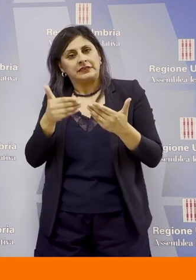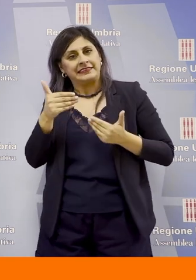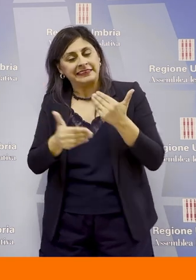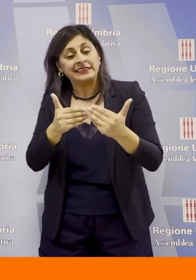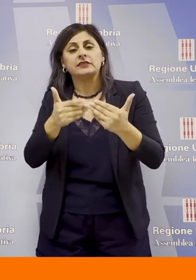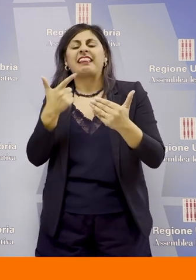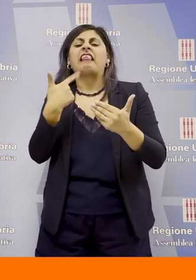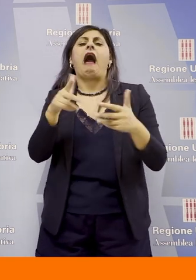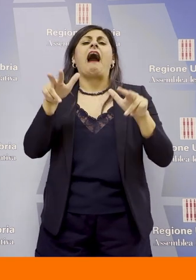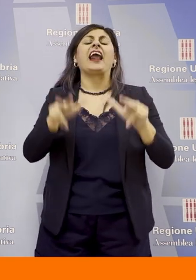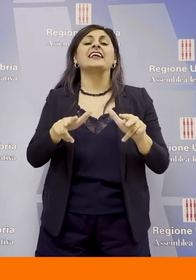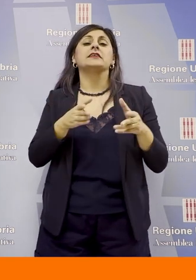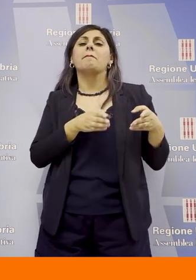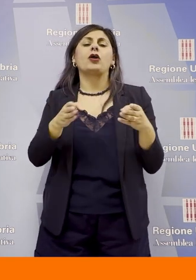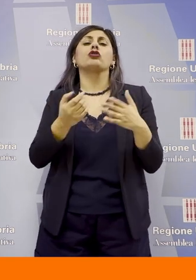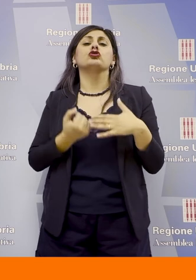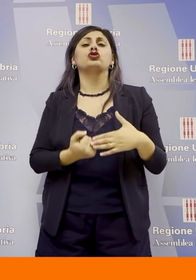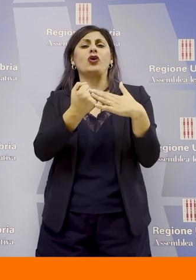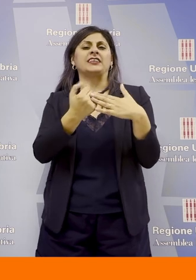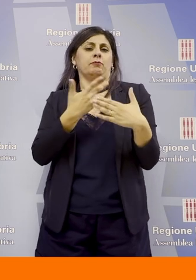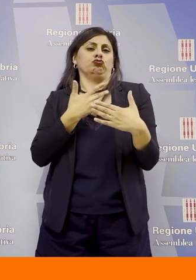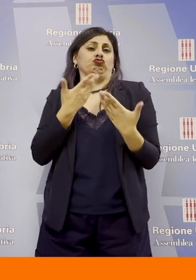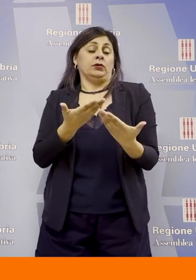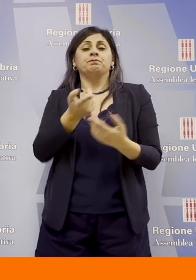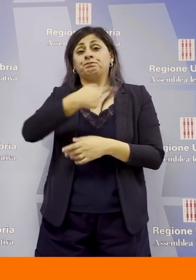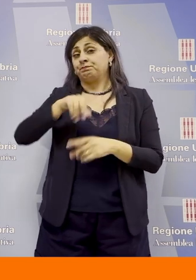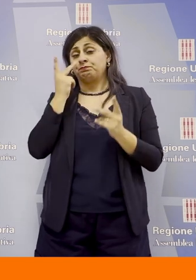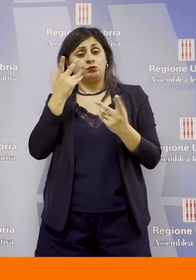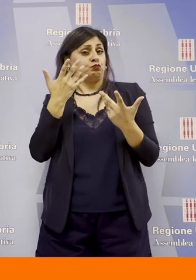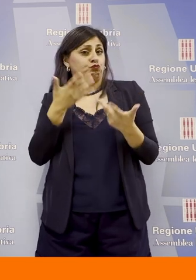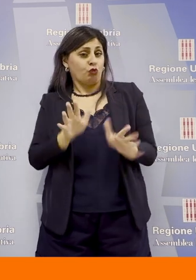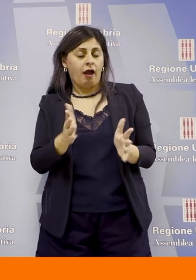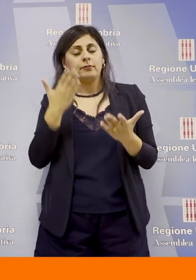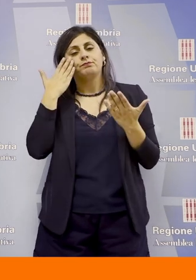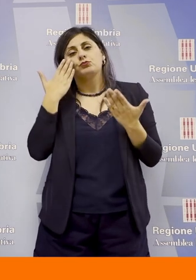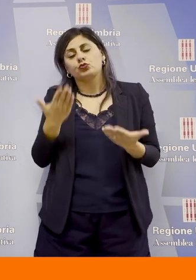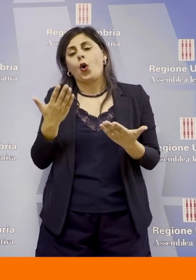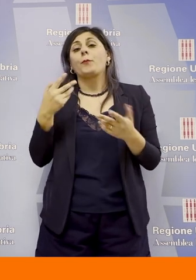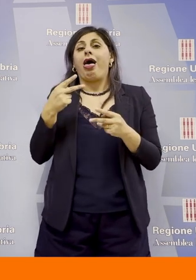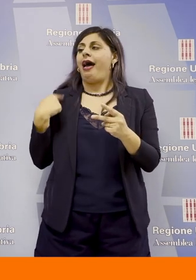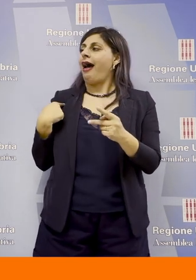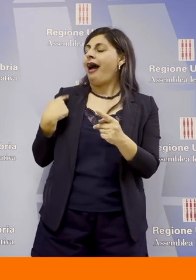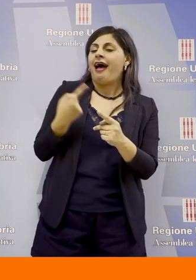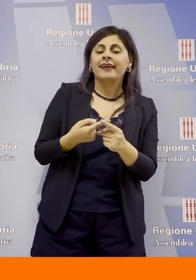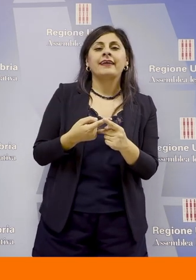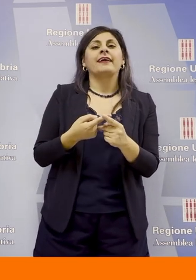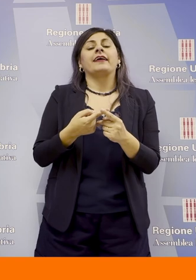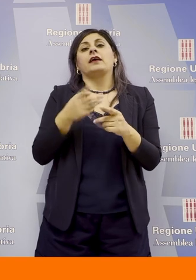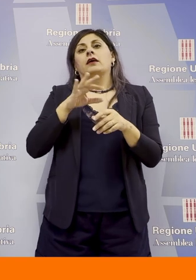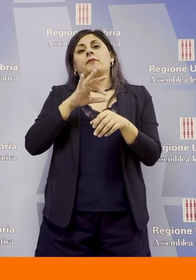percorso di sostenibilità. Abbiamo visto purtroppo come in questi ultimi anni da un lato la pandemia ma